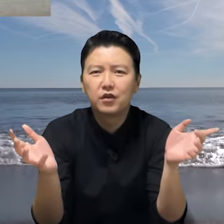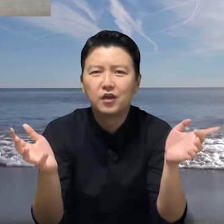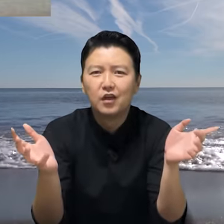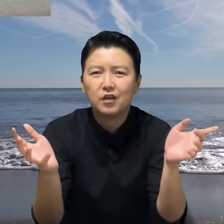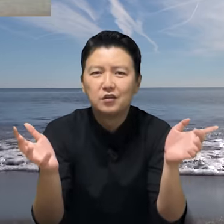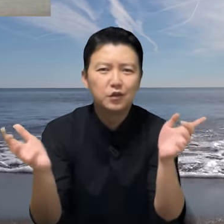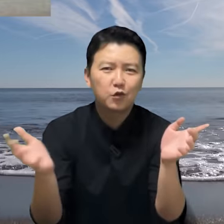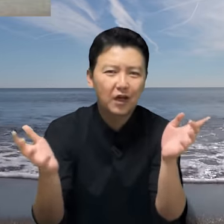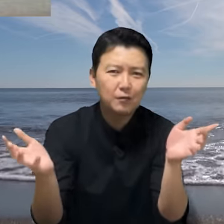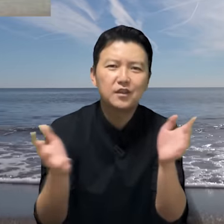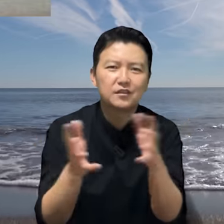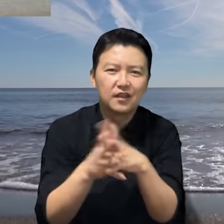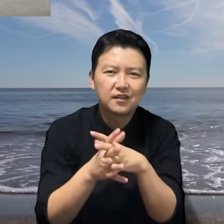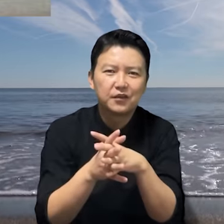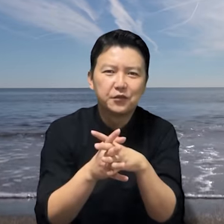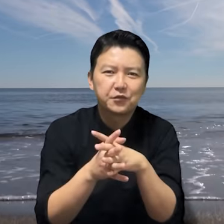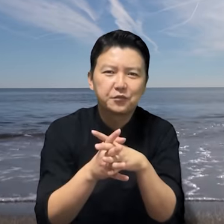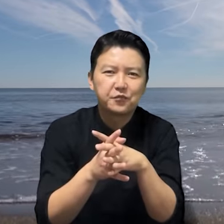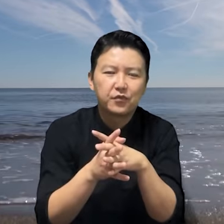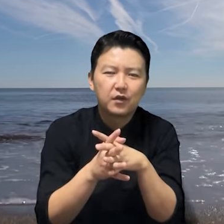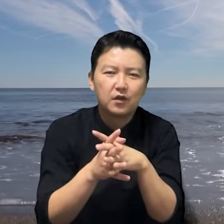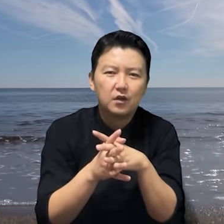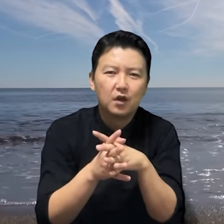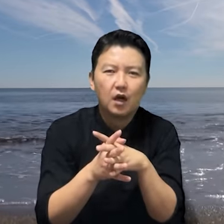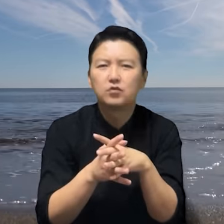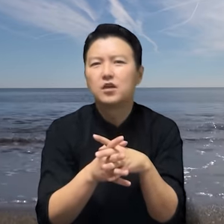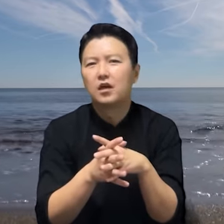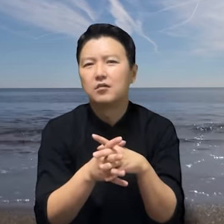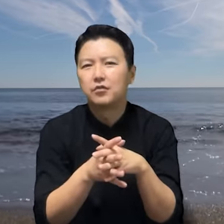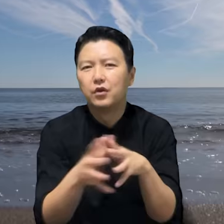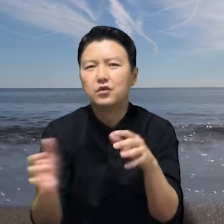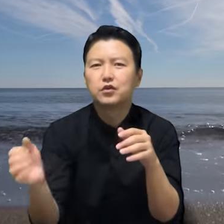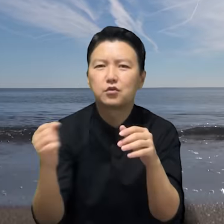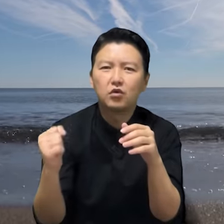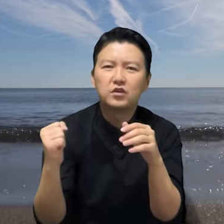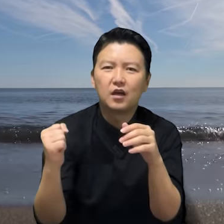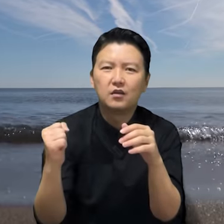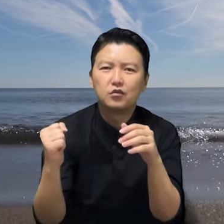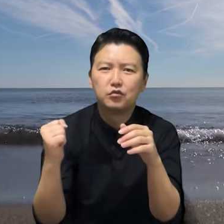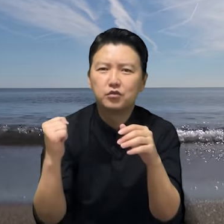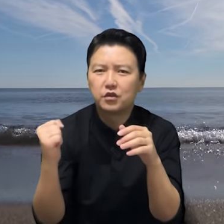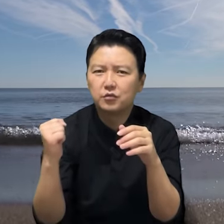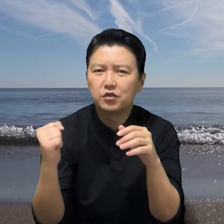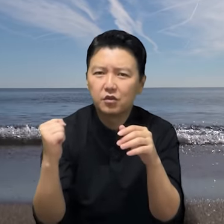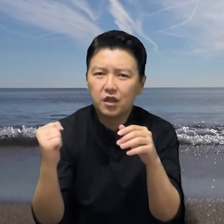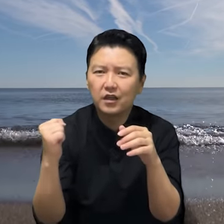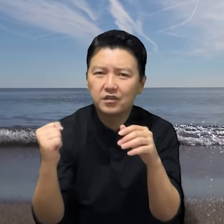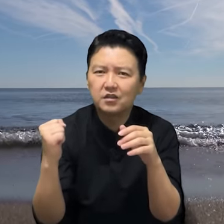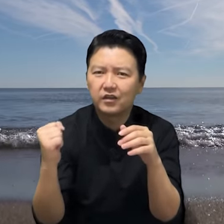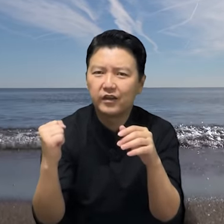그래도 칼분안에 낫잖아요. 아우드라 형 이제 총있다. 우리 힘이 더 강해진거다잉.